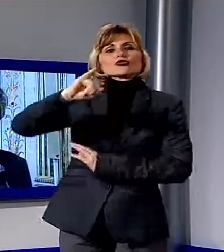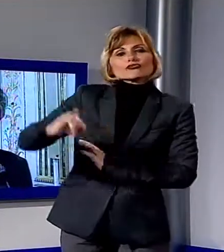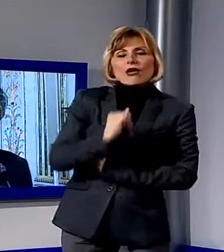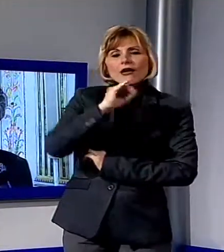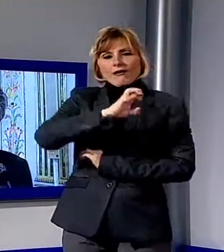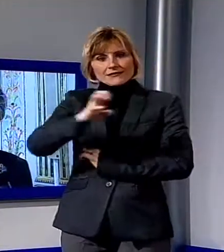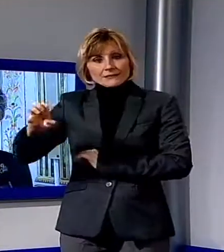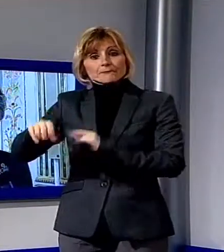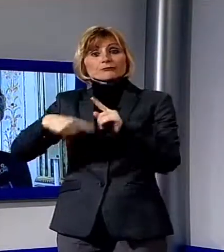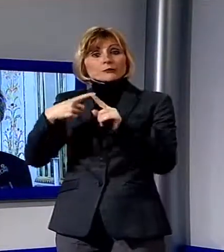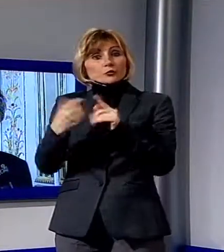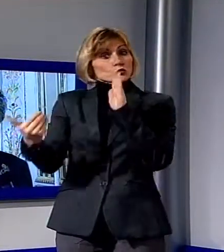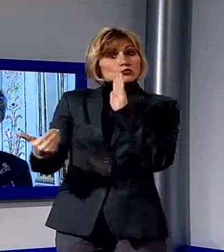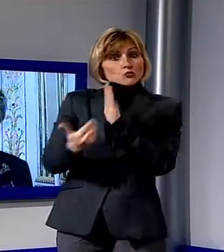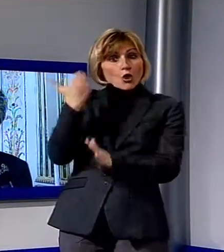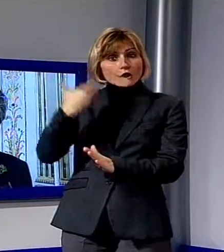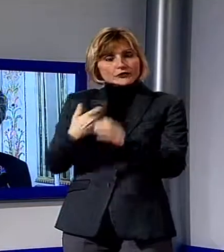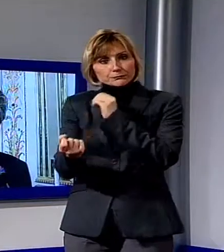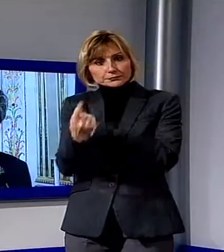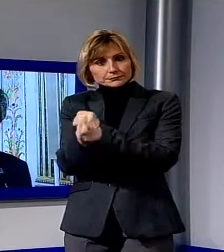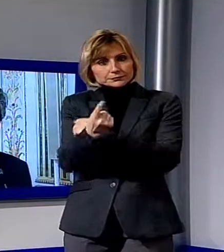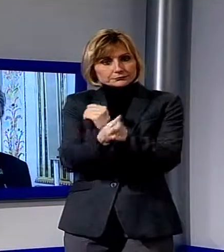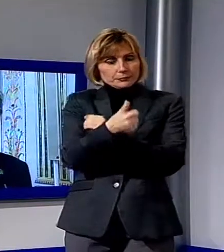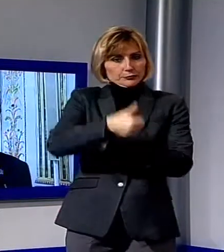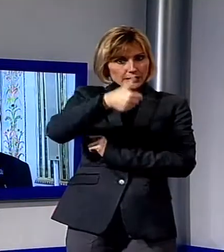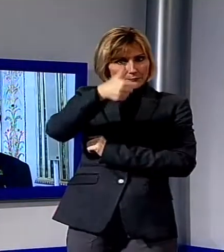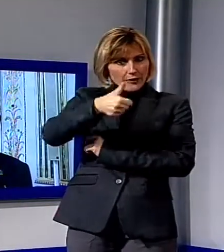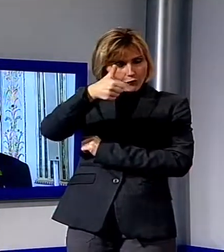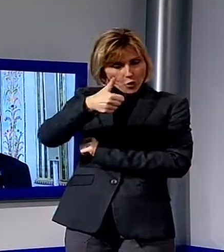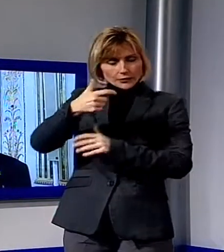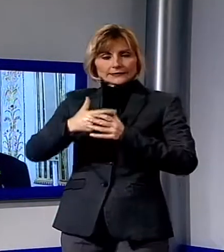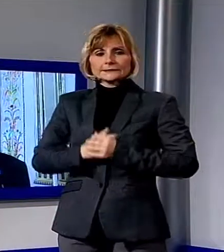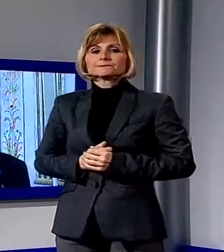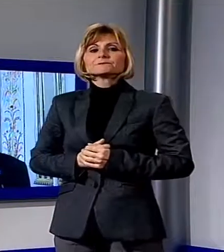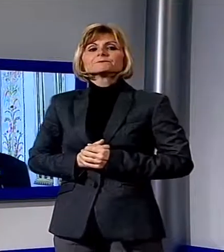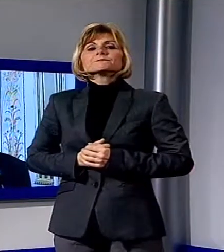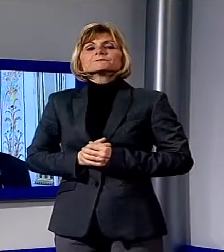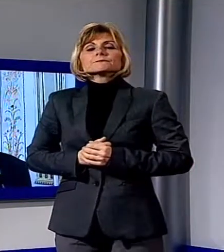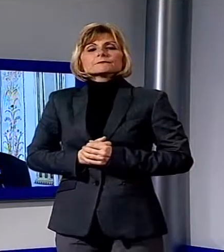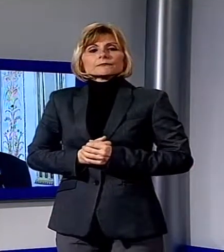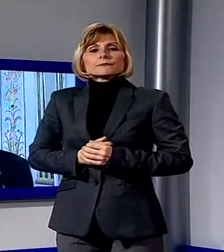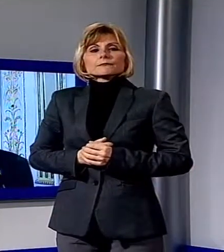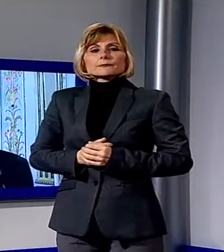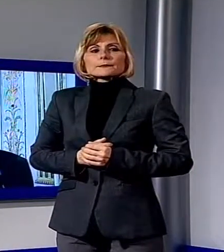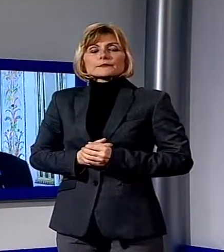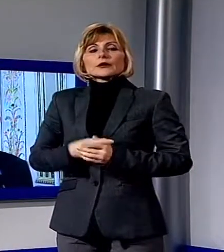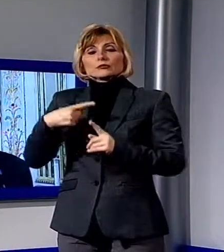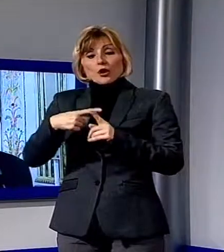manifestazioni che avremo quest'anno per la prima volta e alcune delle quali